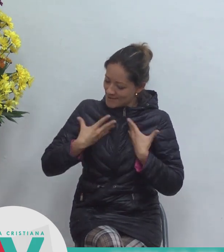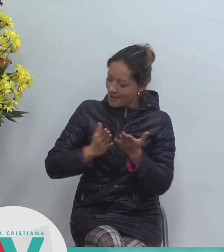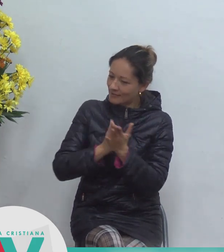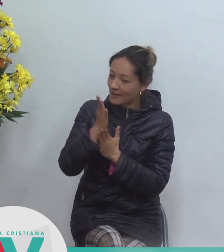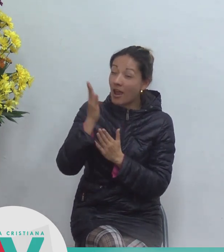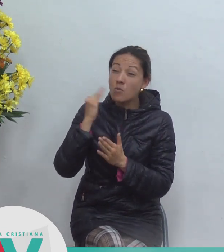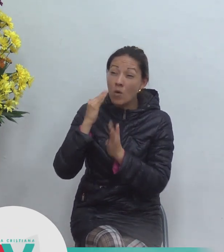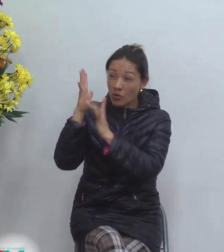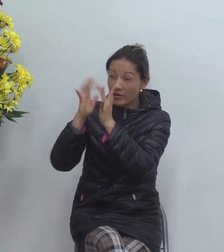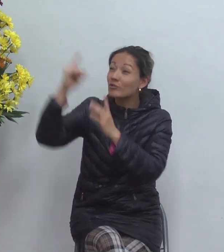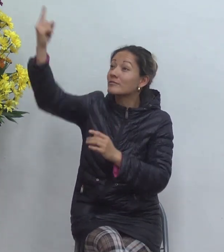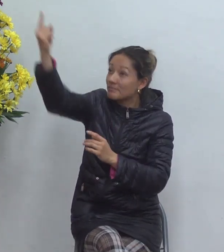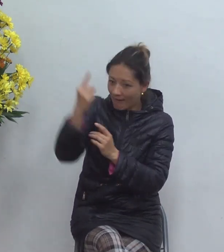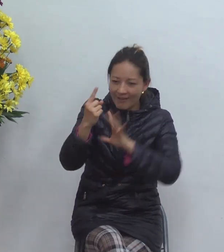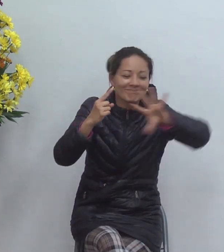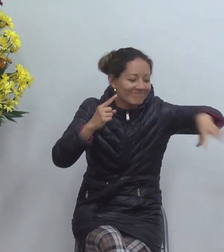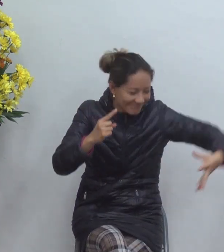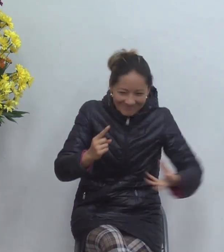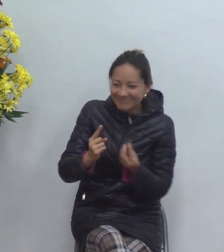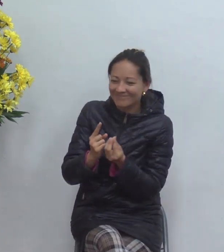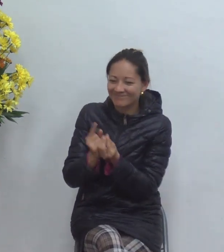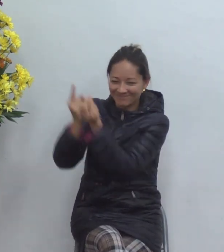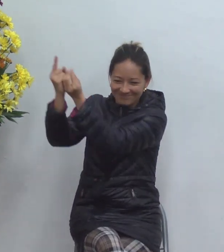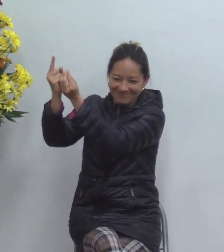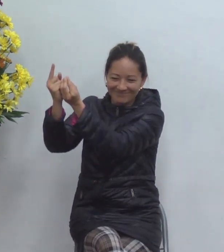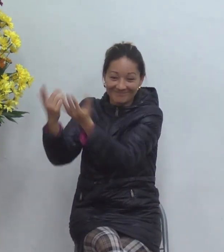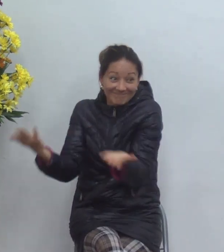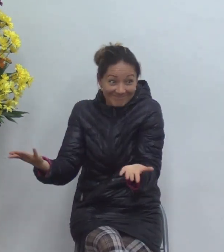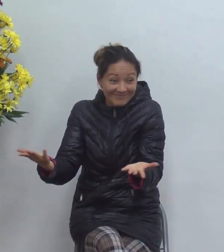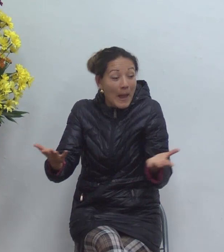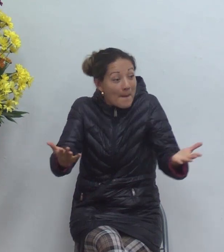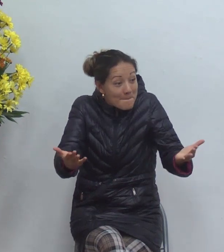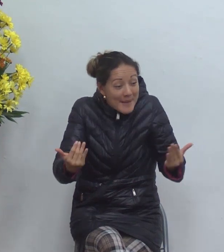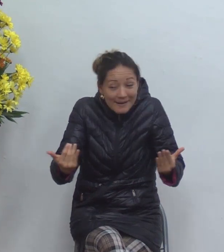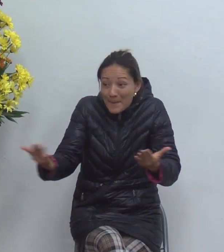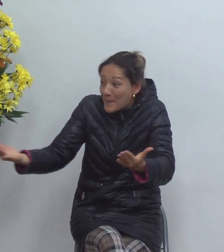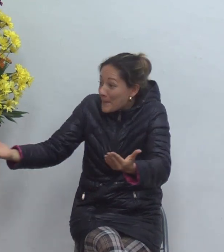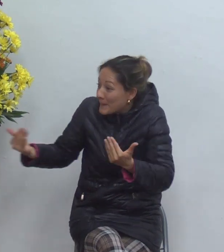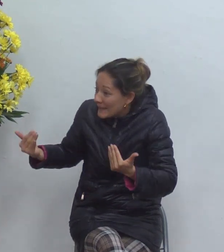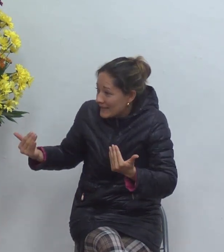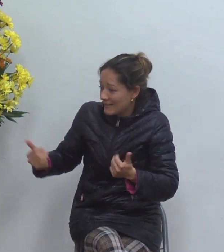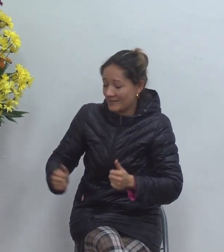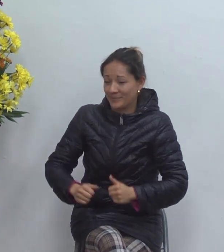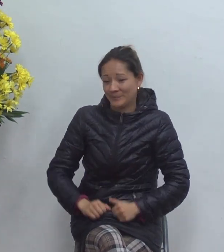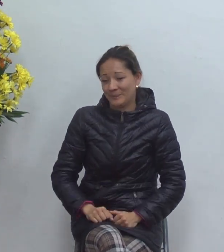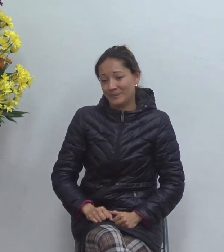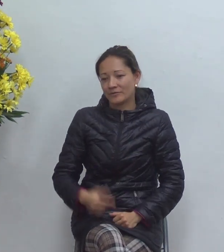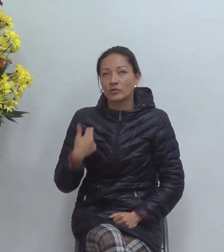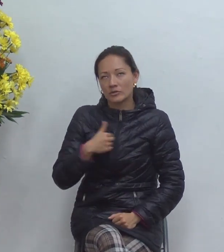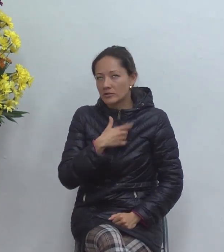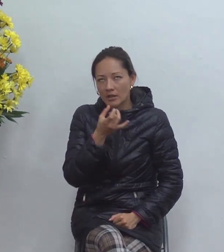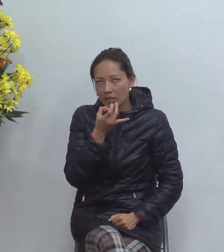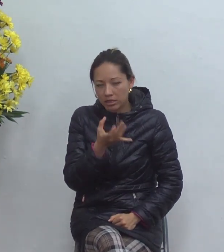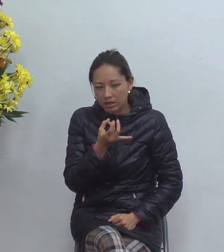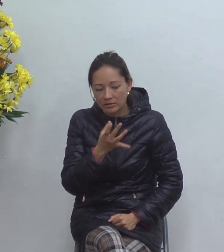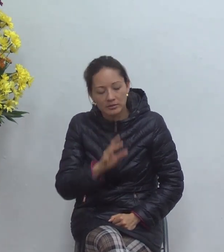en el día posterior por eso él dice venga nosotros somos tan tontos que uno dice ay estoy